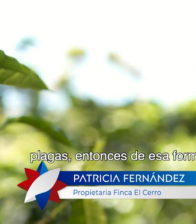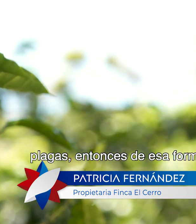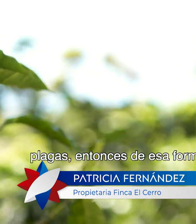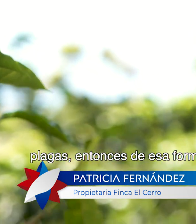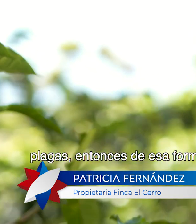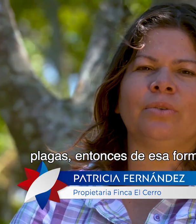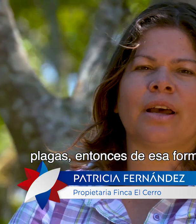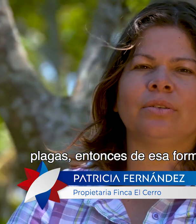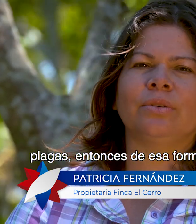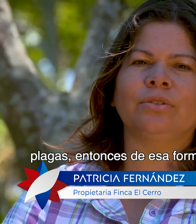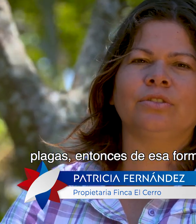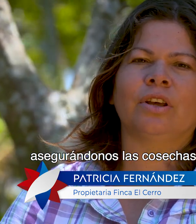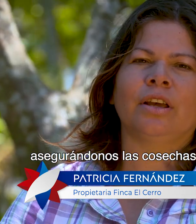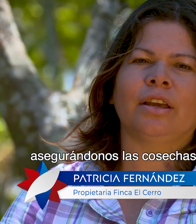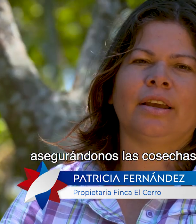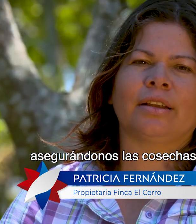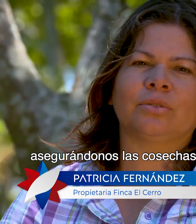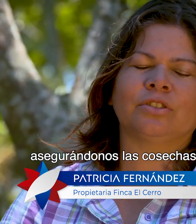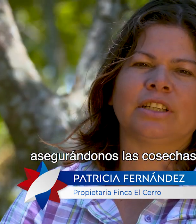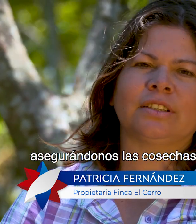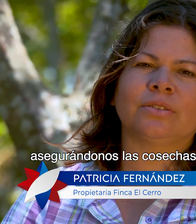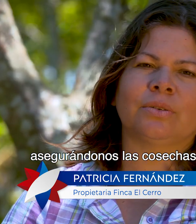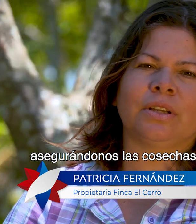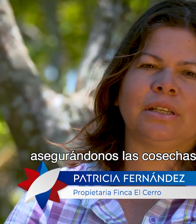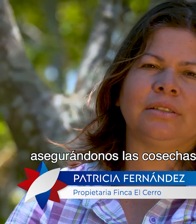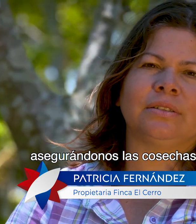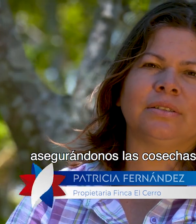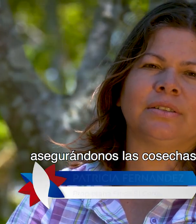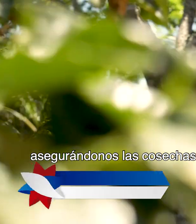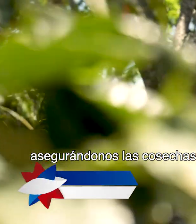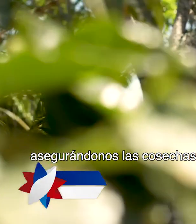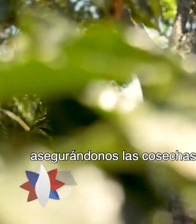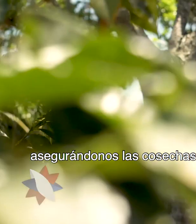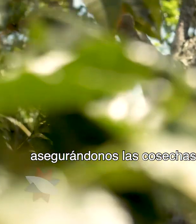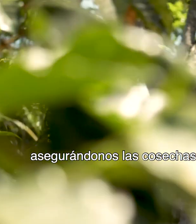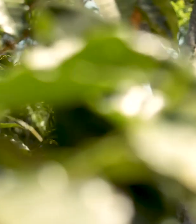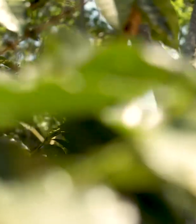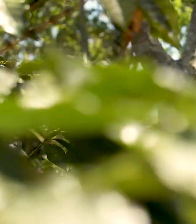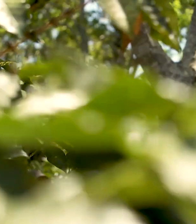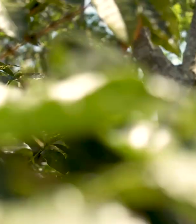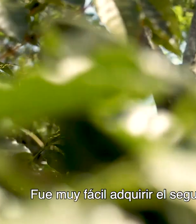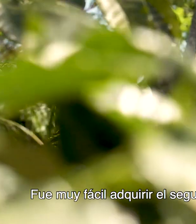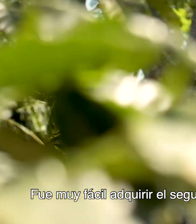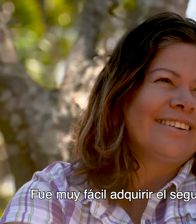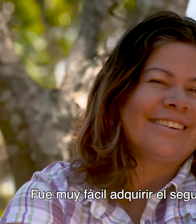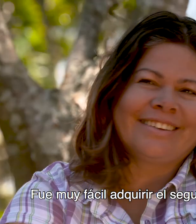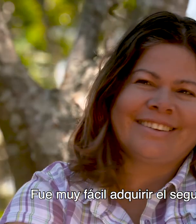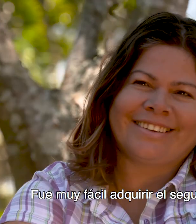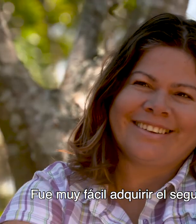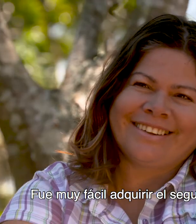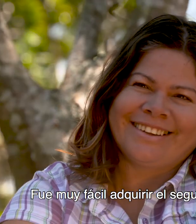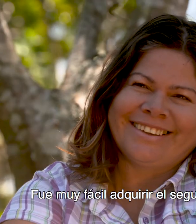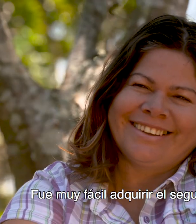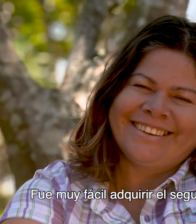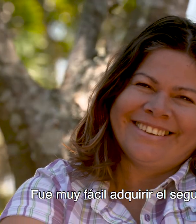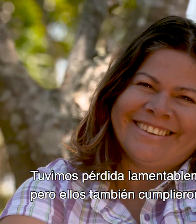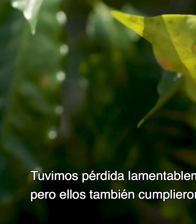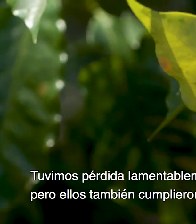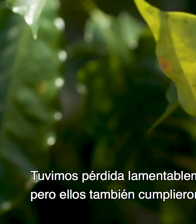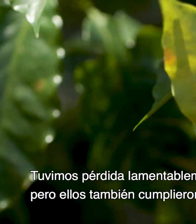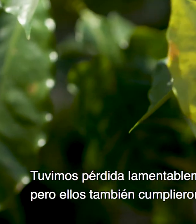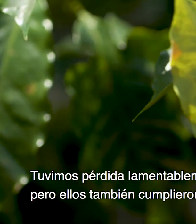esa forma estamos asegurándonos las cosechas con el INX. Fue fácil adquirir el seguro.